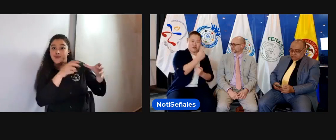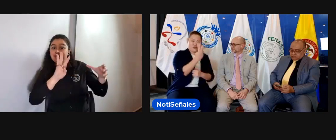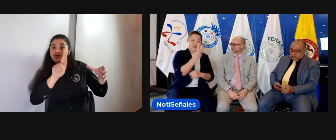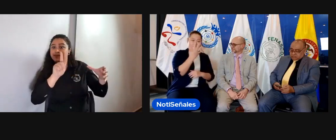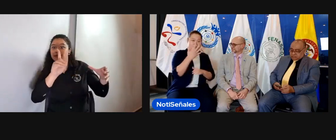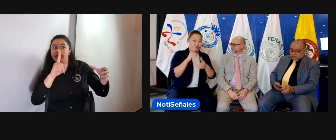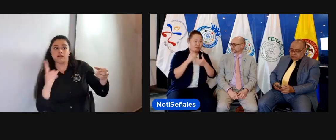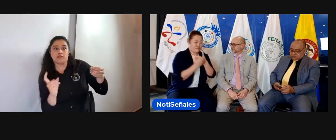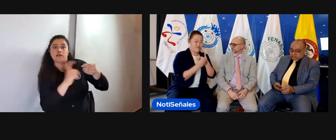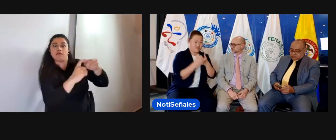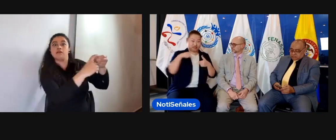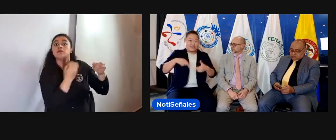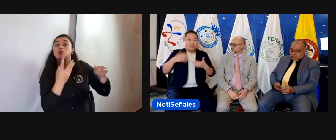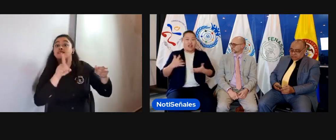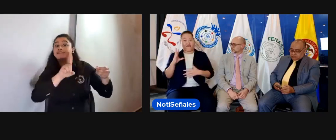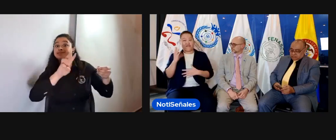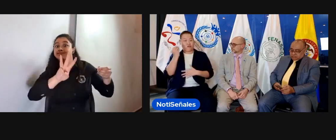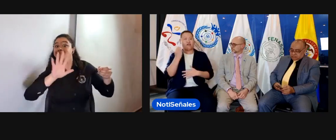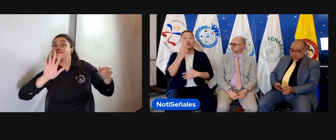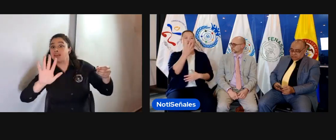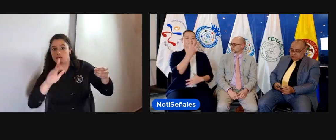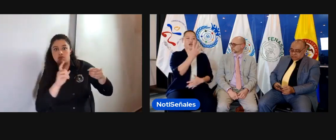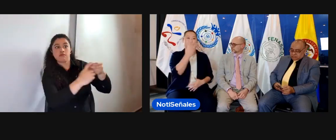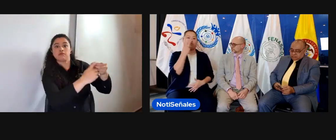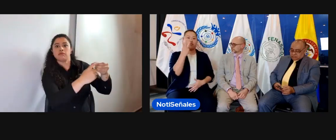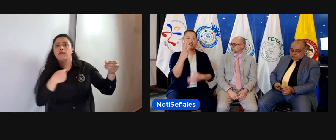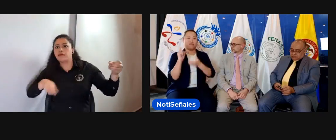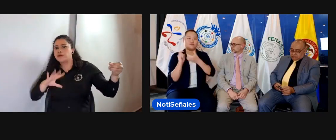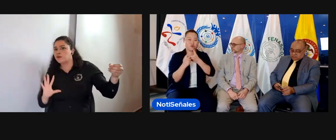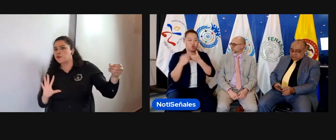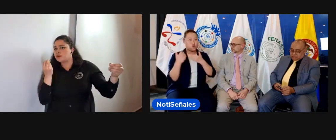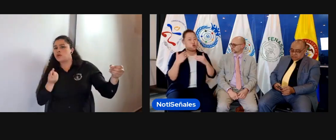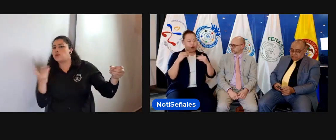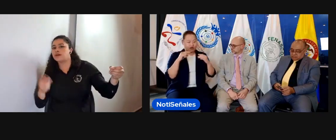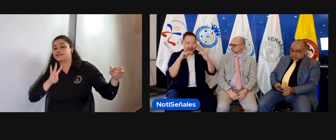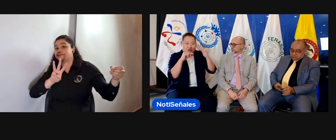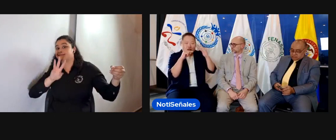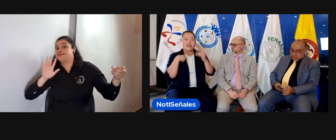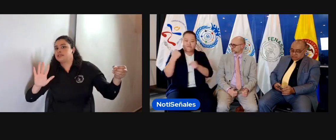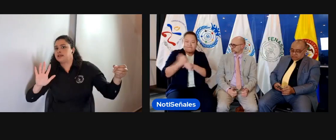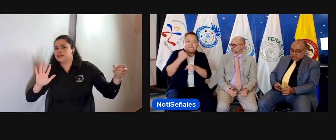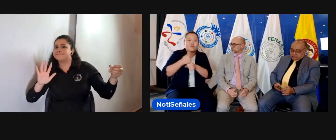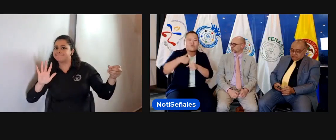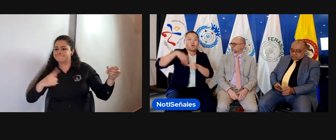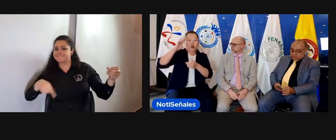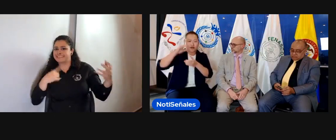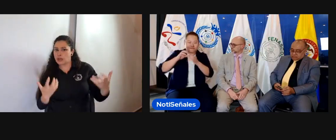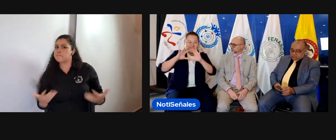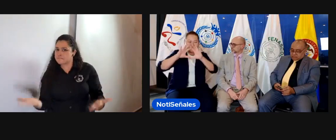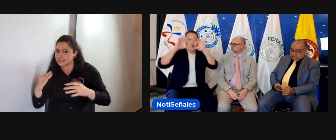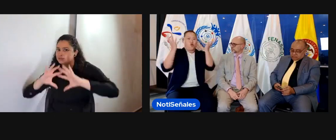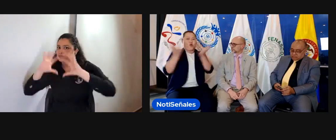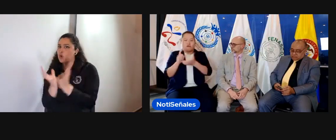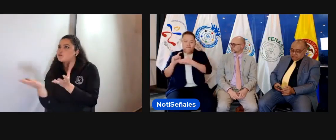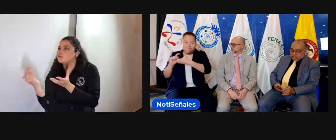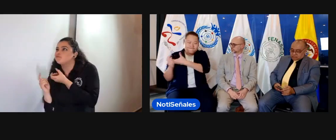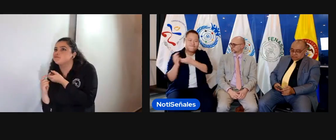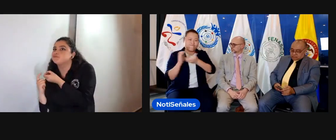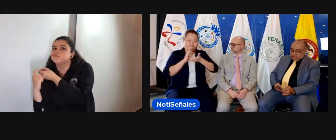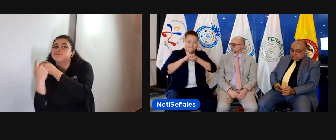Y como yo lo manifestaba, ellos tienen 135 miembros, nosotros tenemos 53 miembros en todo